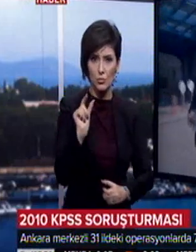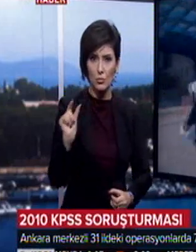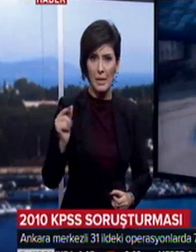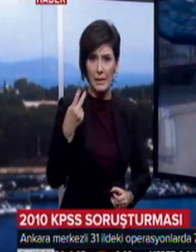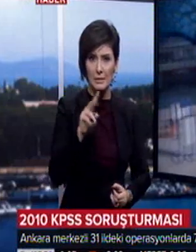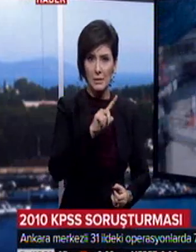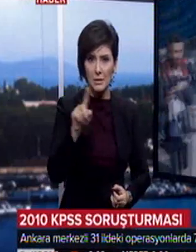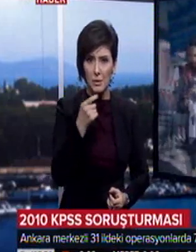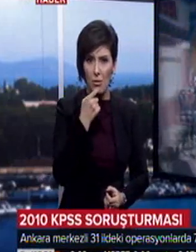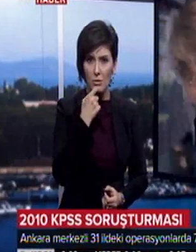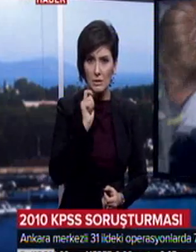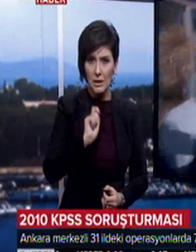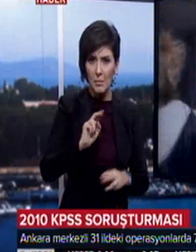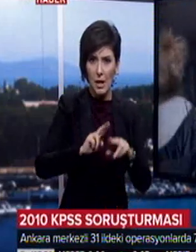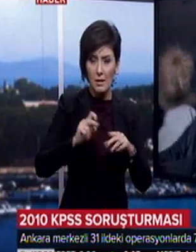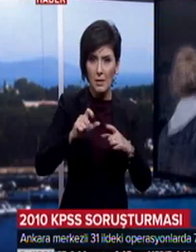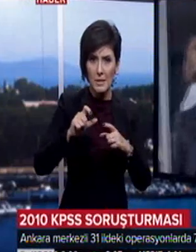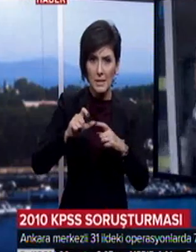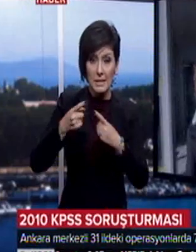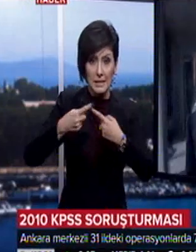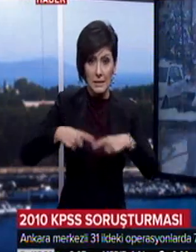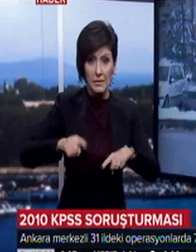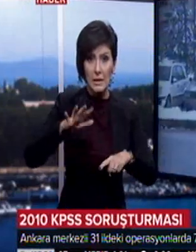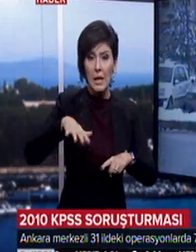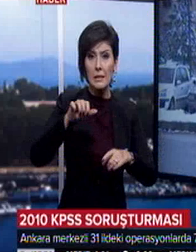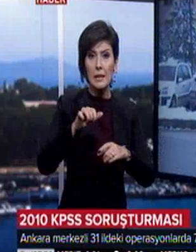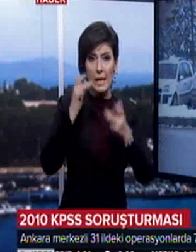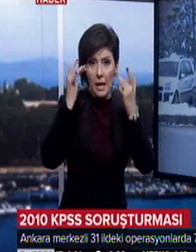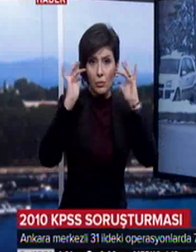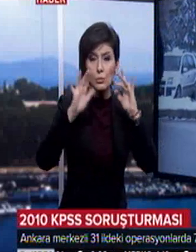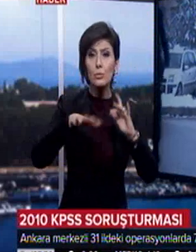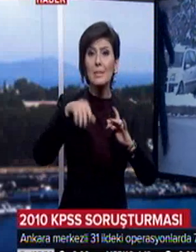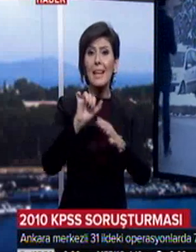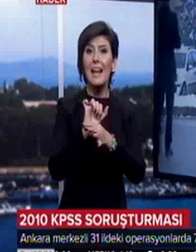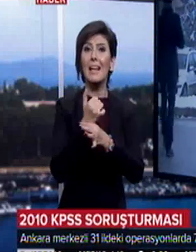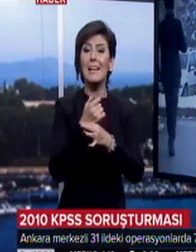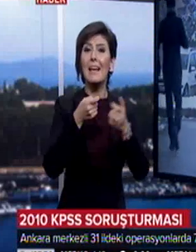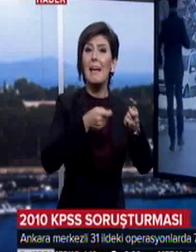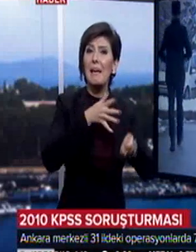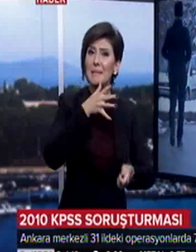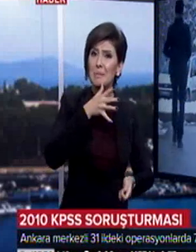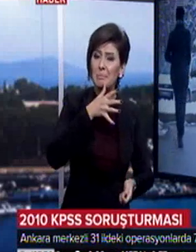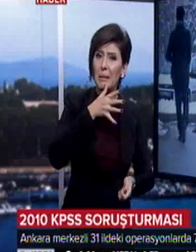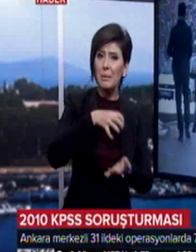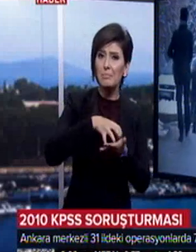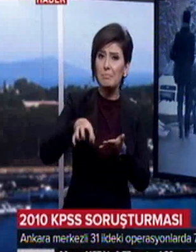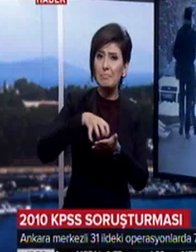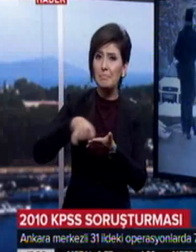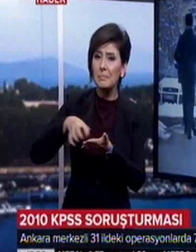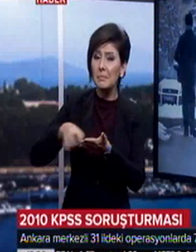şüphelilerin 2010 yılında yapılan KPSS sınavında, Genel Kültür, Genel Yetenek ve Eğitim Bilimleri bölümlerine ait